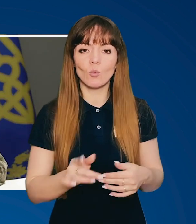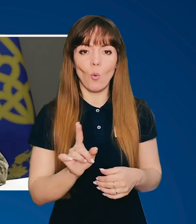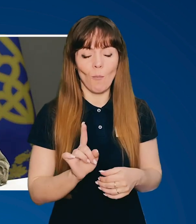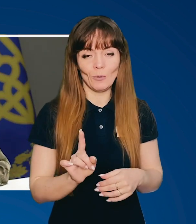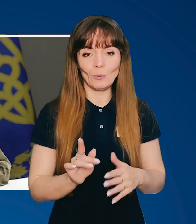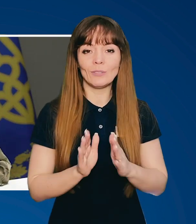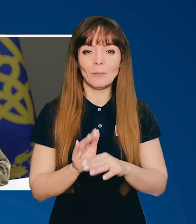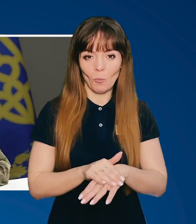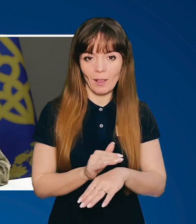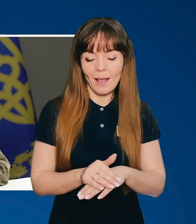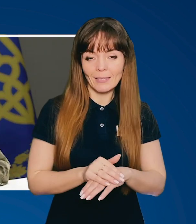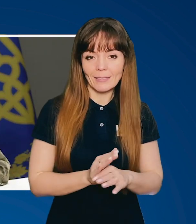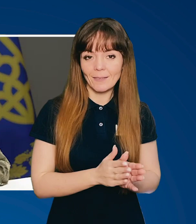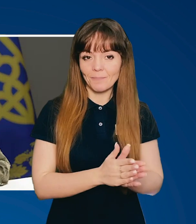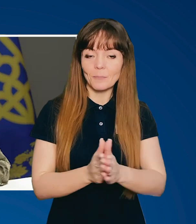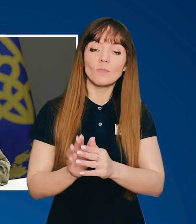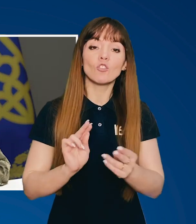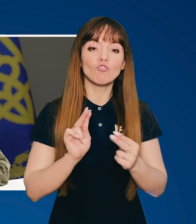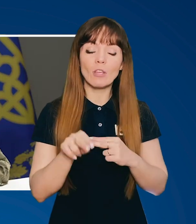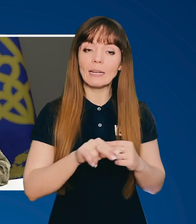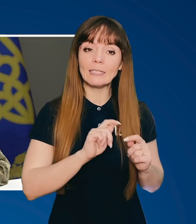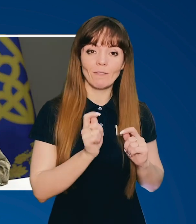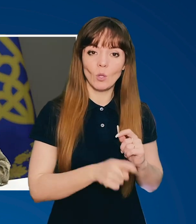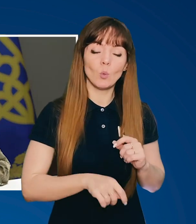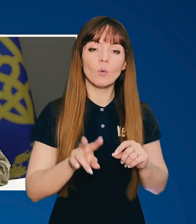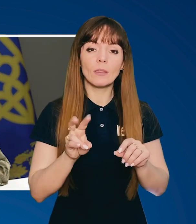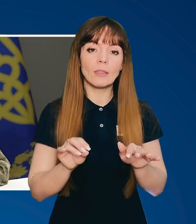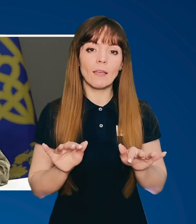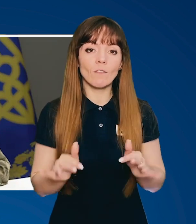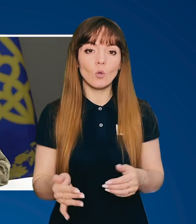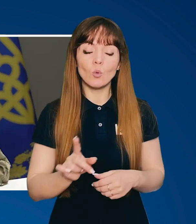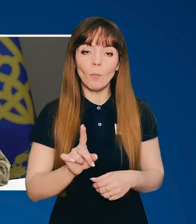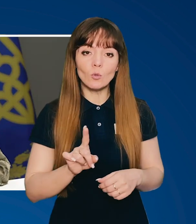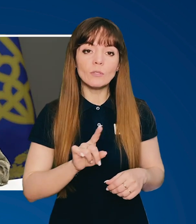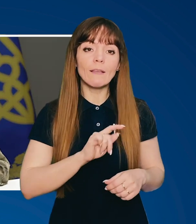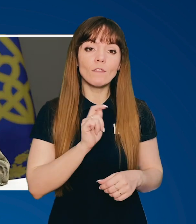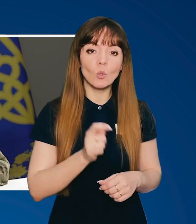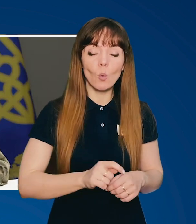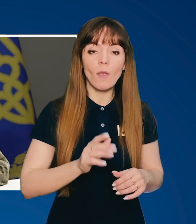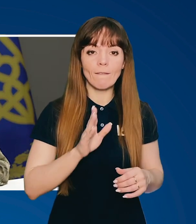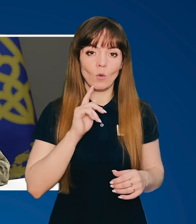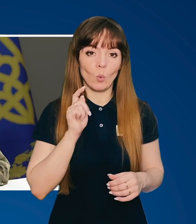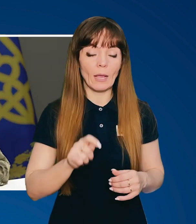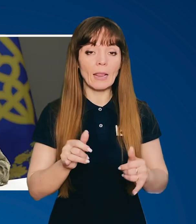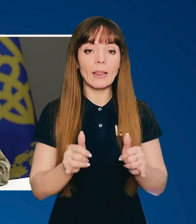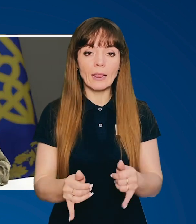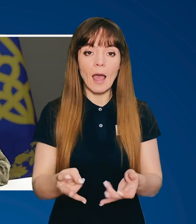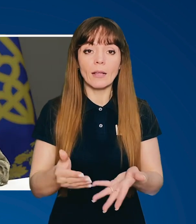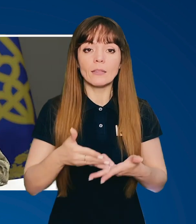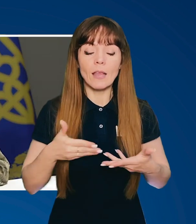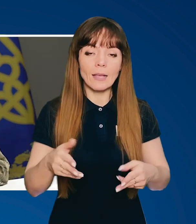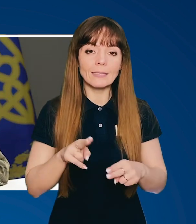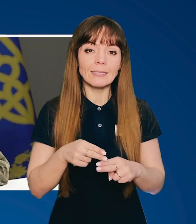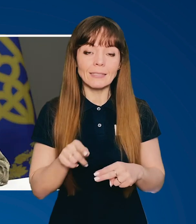втомлюйтесь, будь ласка, через війну, не втомлюйтесь війною в Україні. Для нас це потрібно.